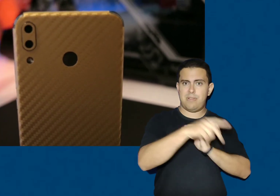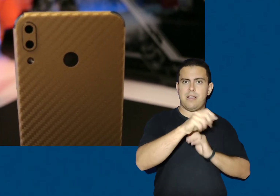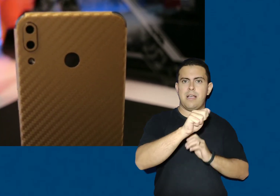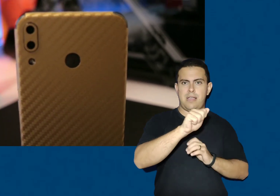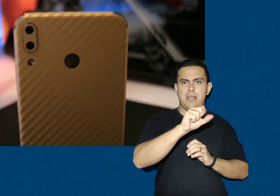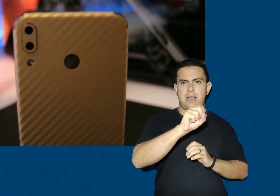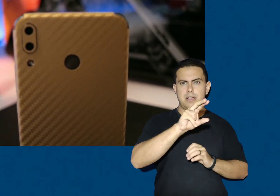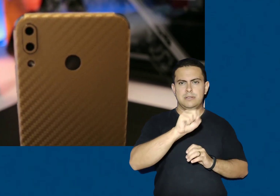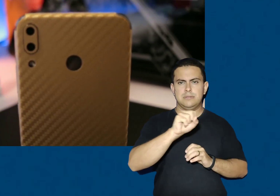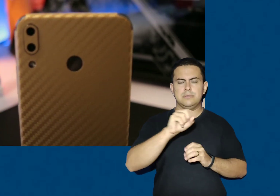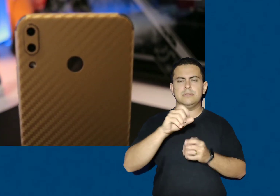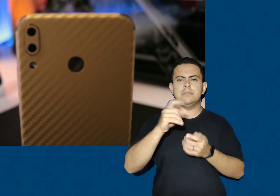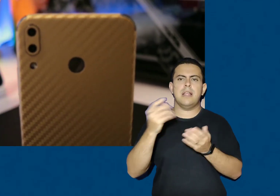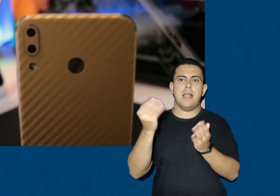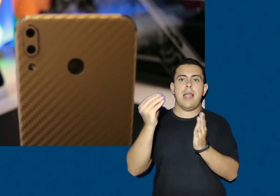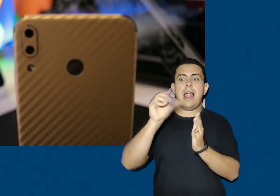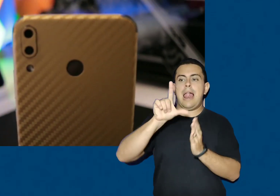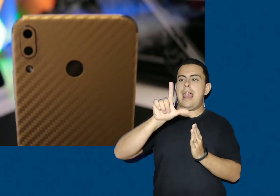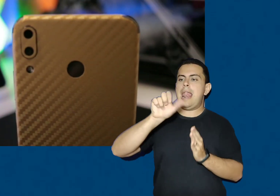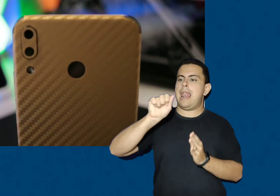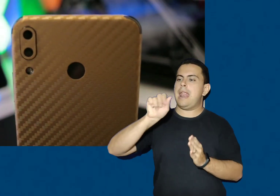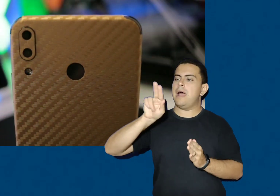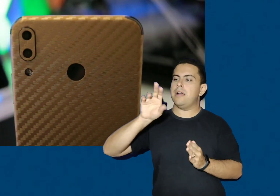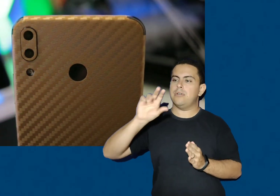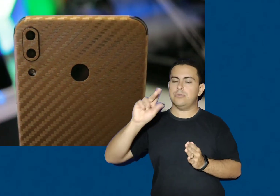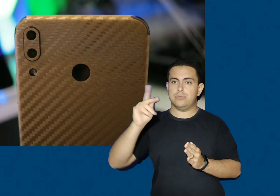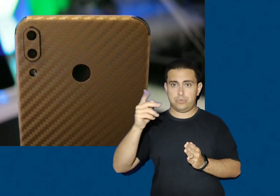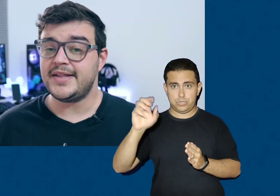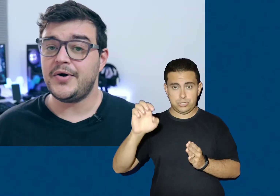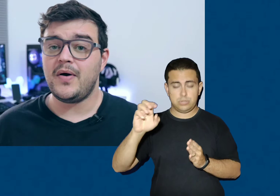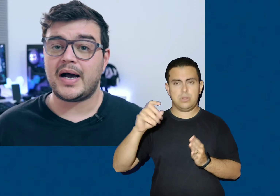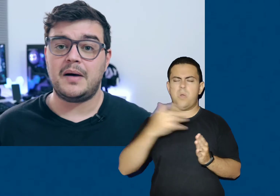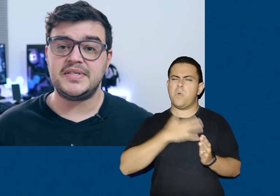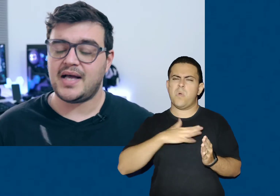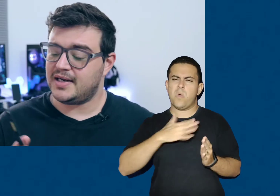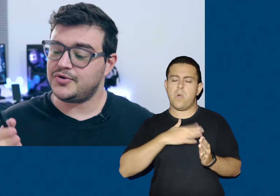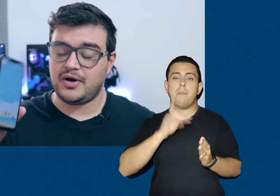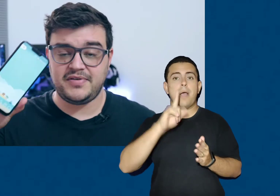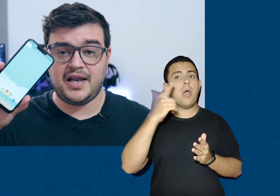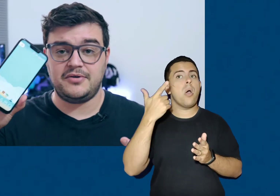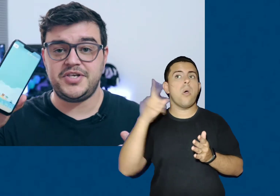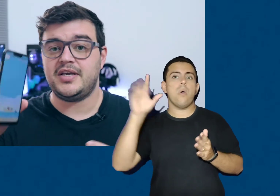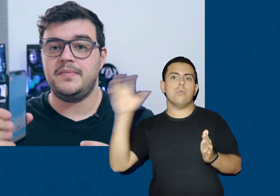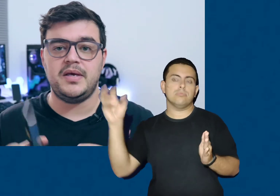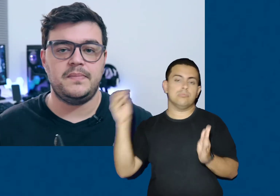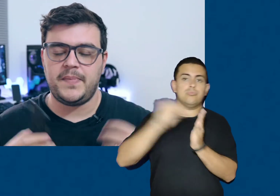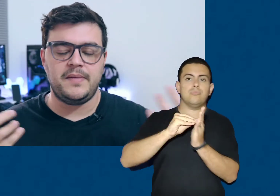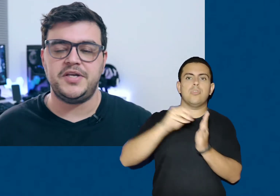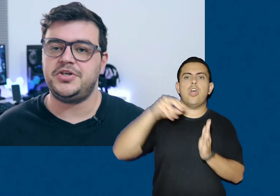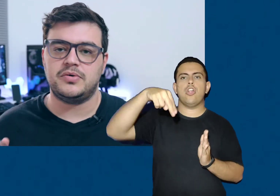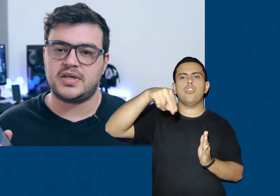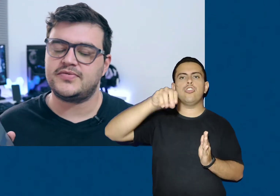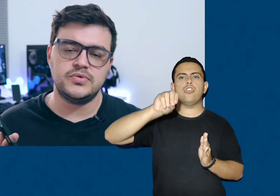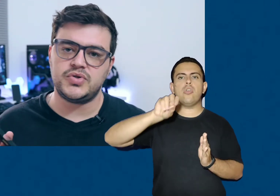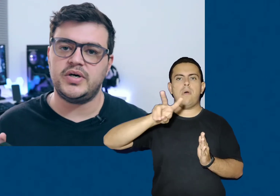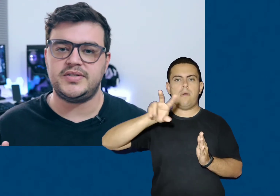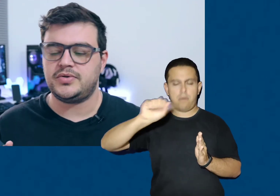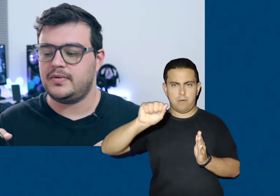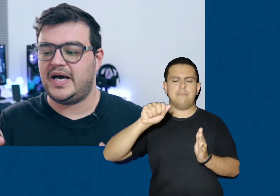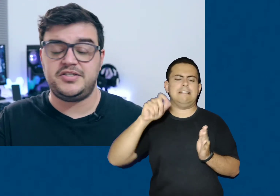aí não é só da Asus, da Asus, da Samsung, de todos eles eu não gosto muito, então eu acabo instalando nova launcher que me permite outras funções e tudo mais,